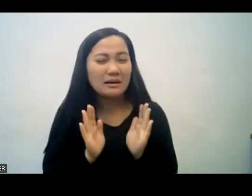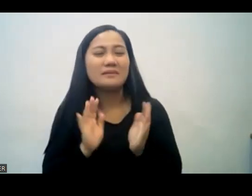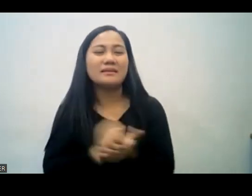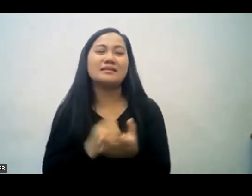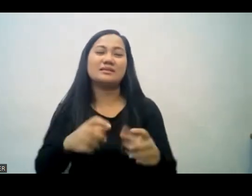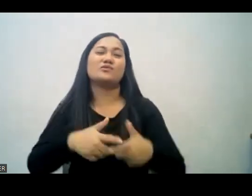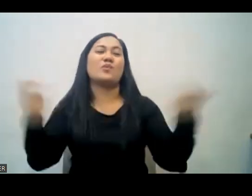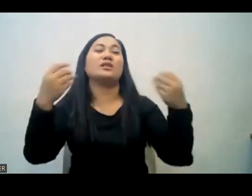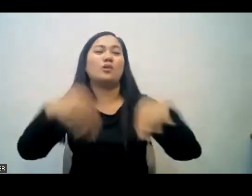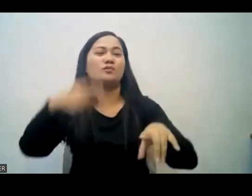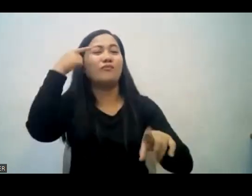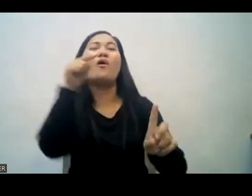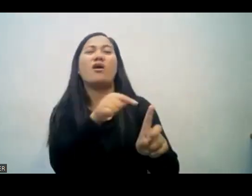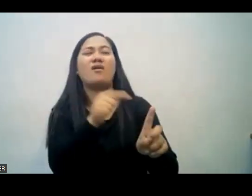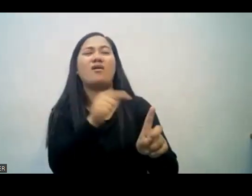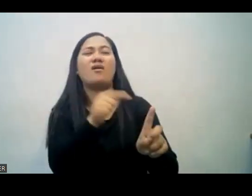kaya kaya